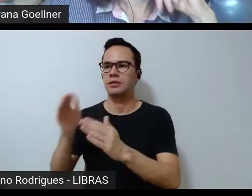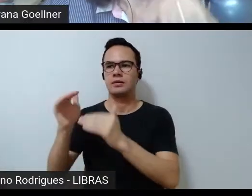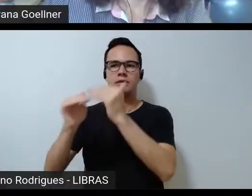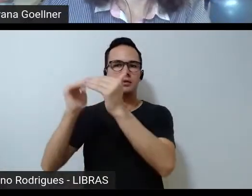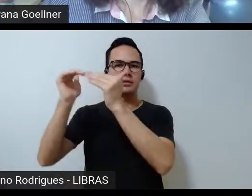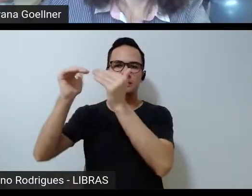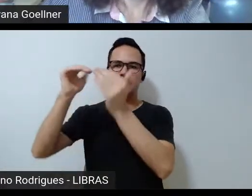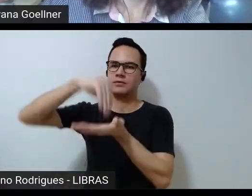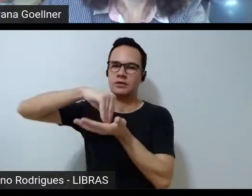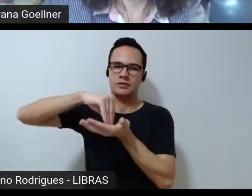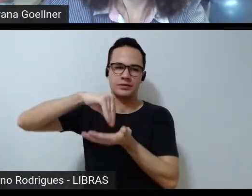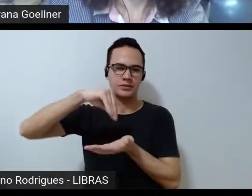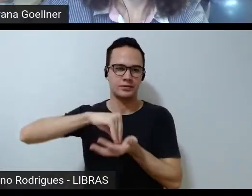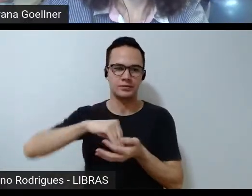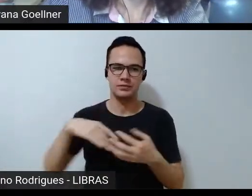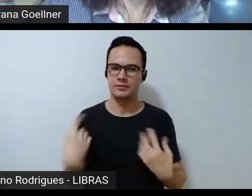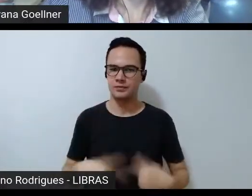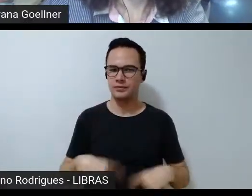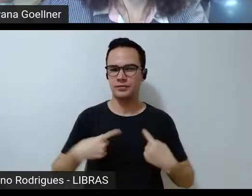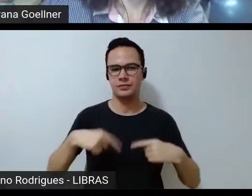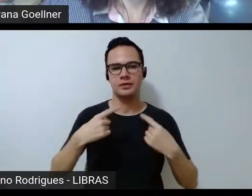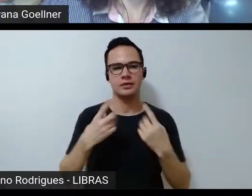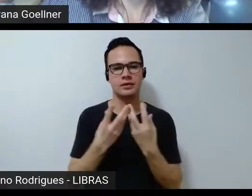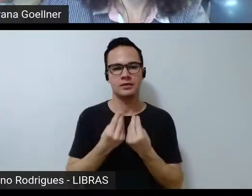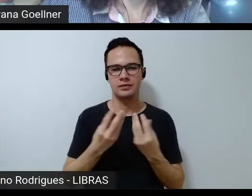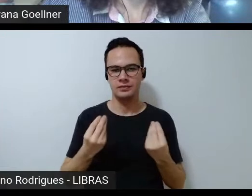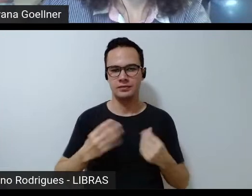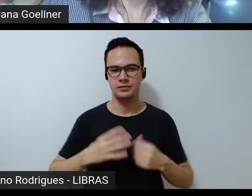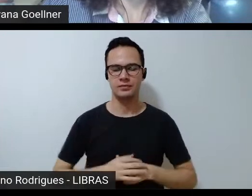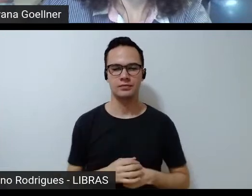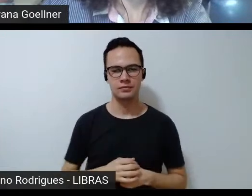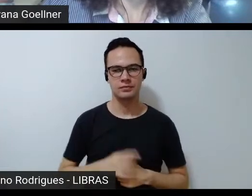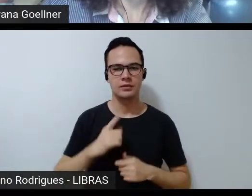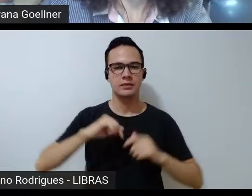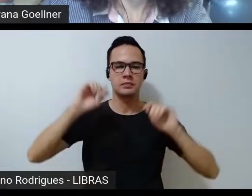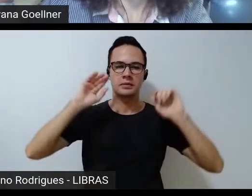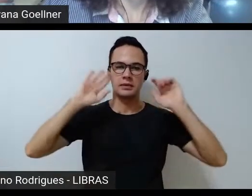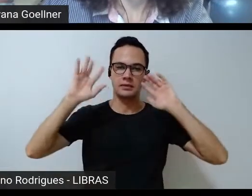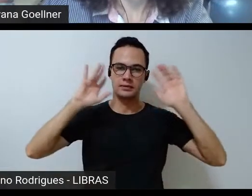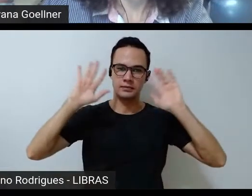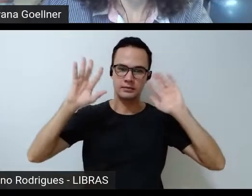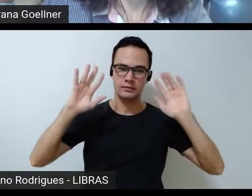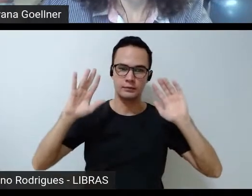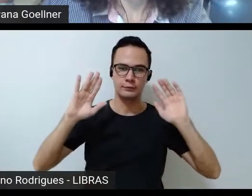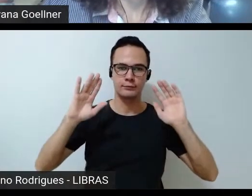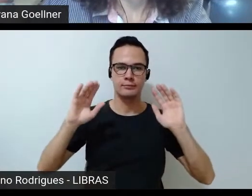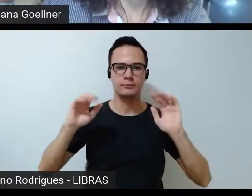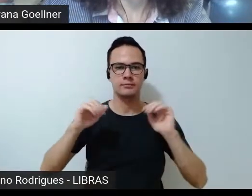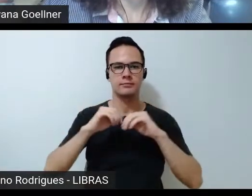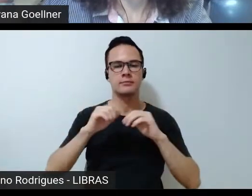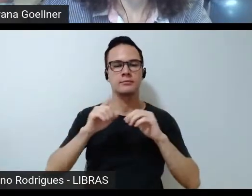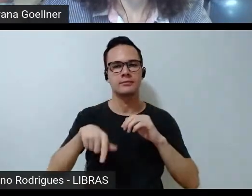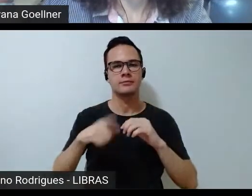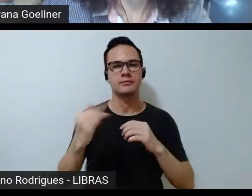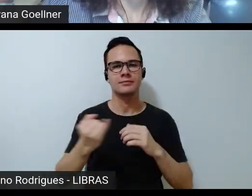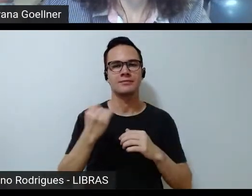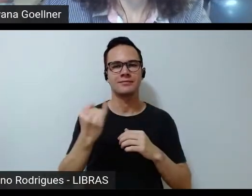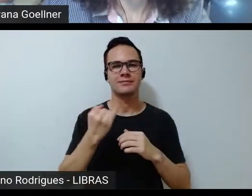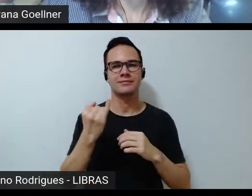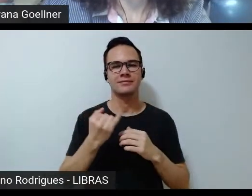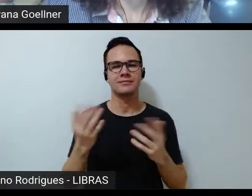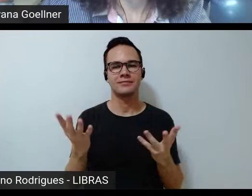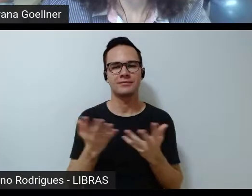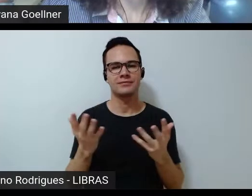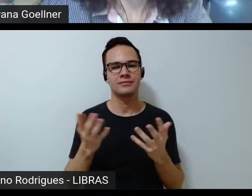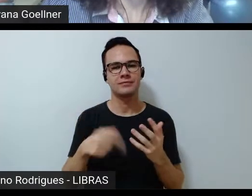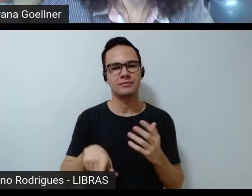discutir e muitas questões para pensar e como é importante o momento como esse para